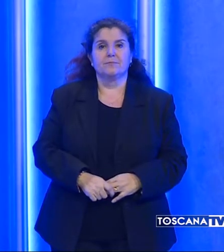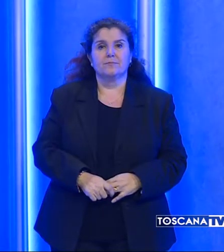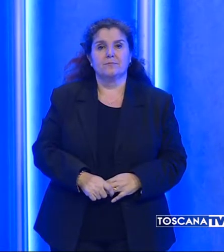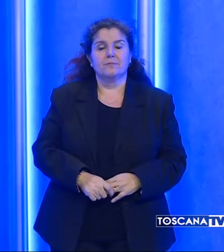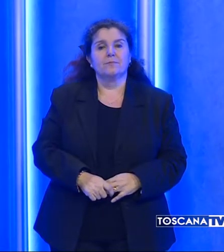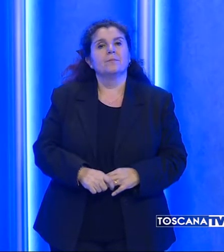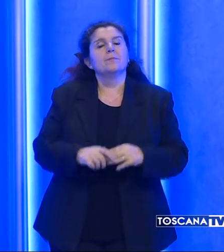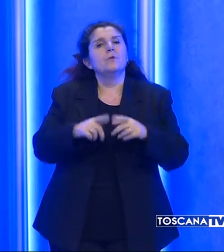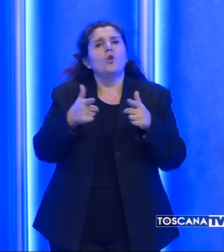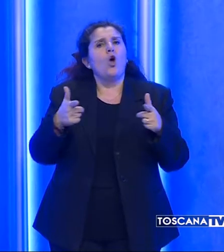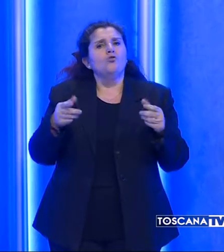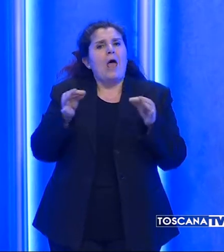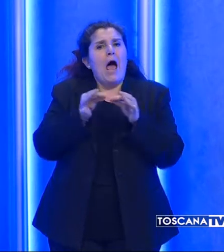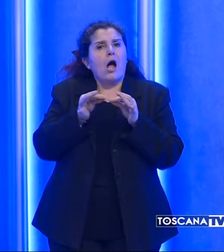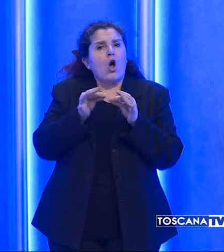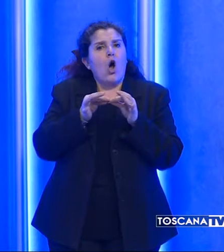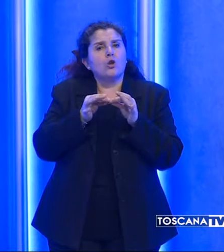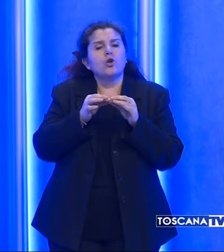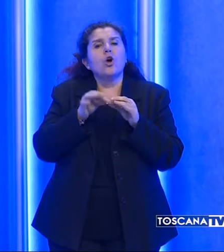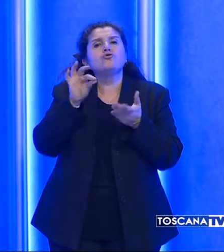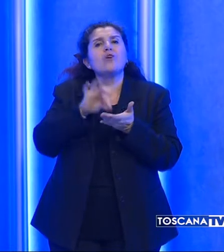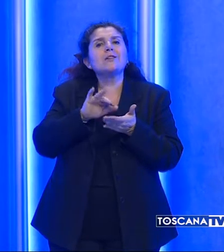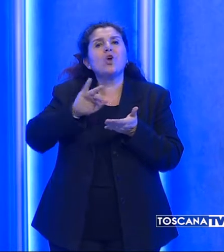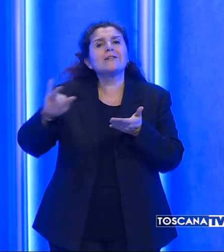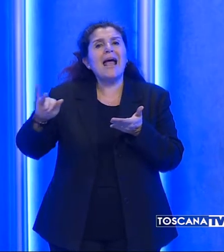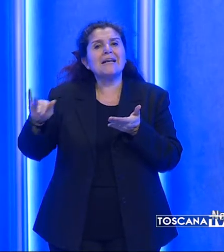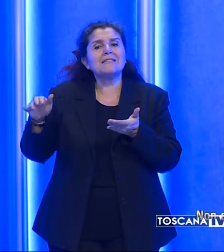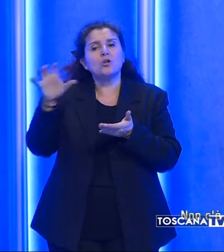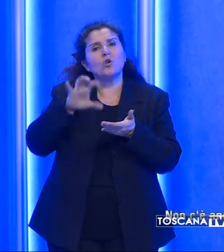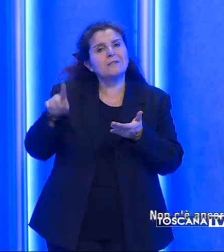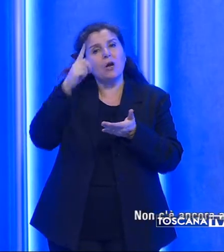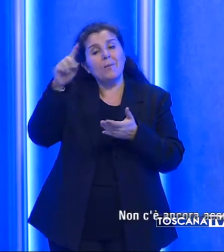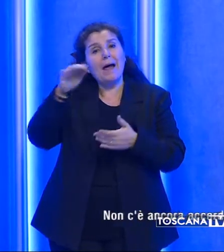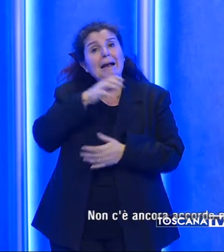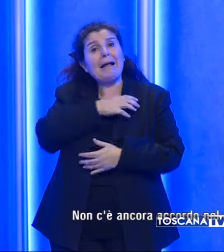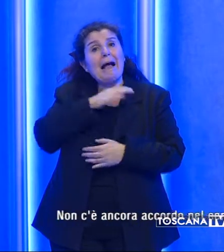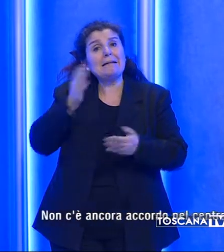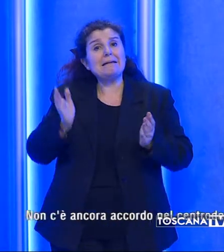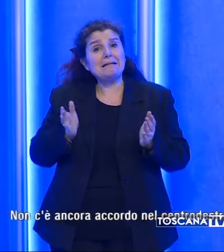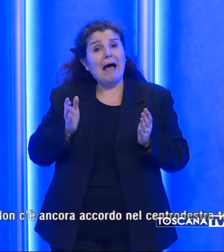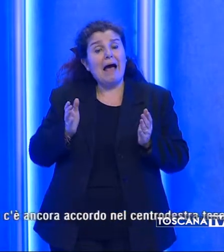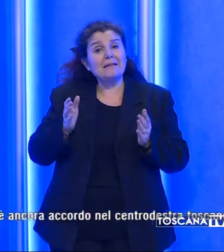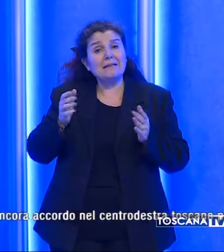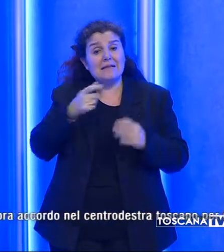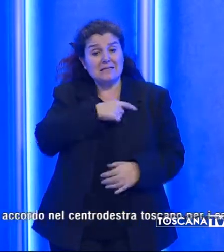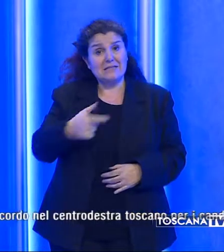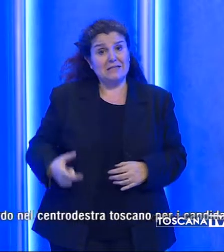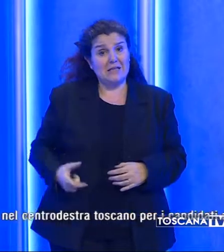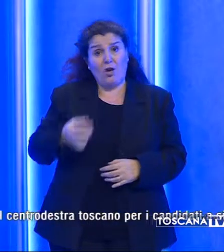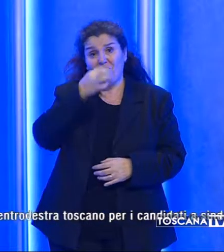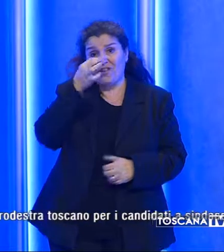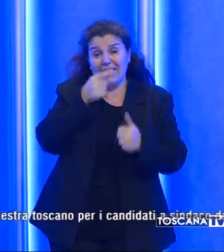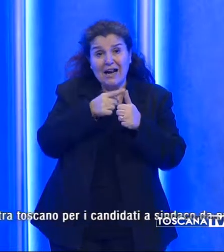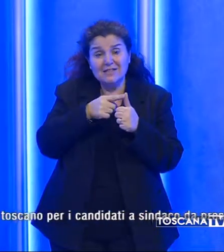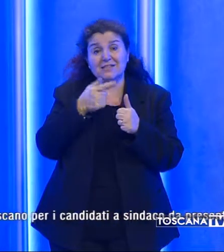Non c'è ancora accordo nel centrodestra toscano per i candidati a sindaco da presentare a Firenze, Prato e